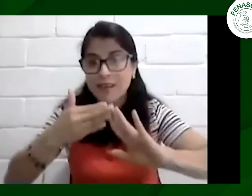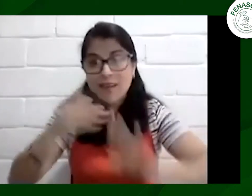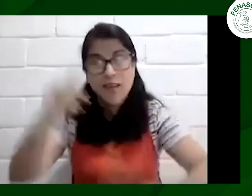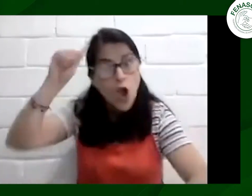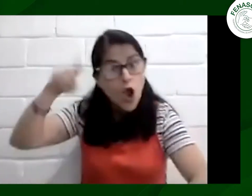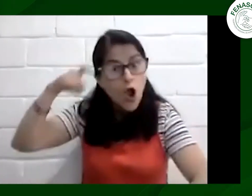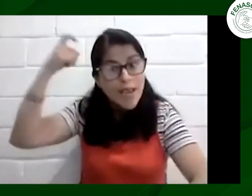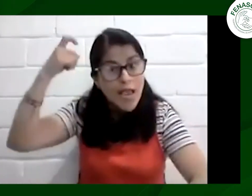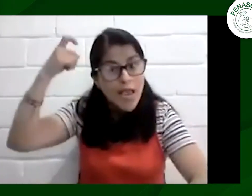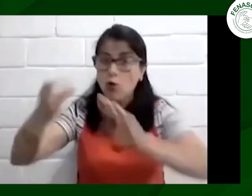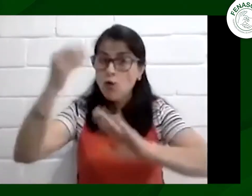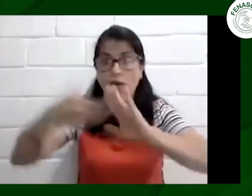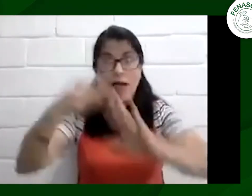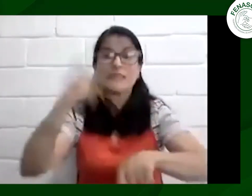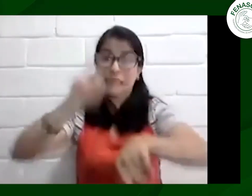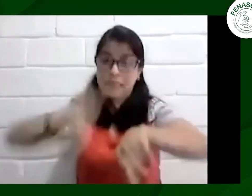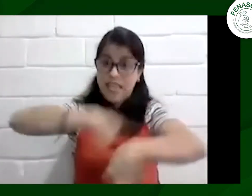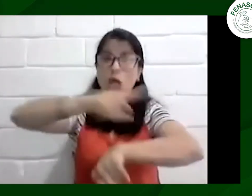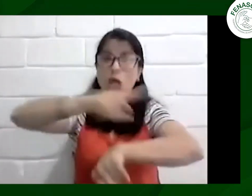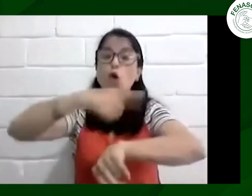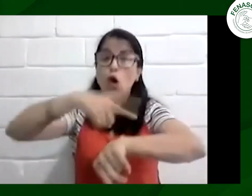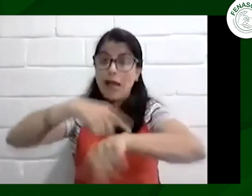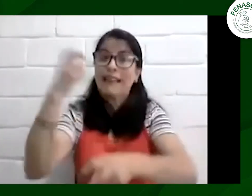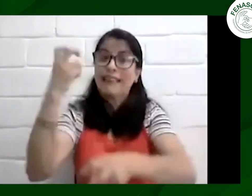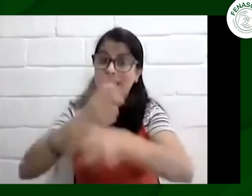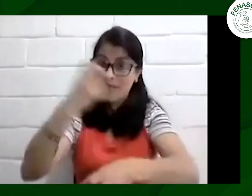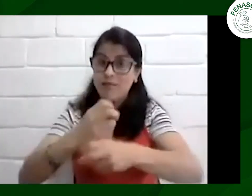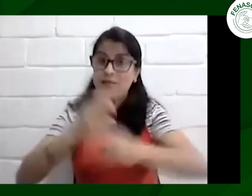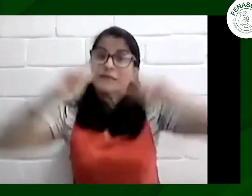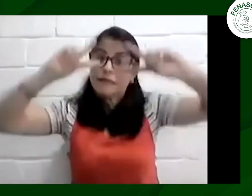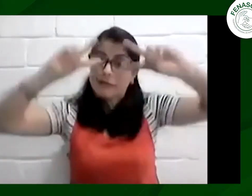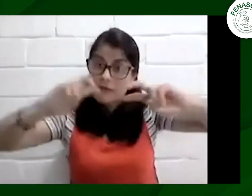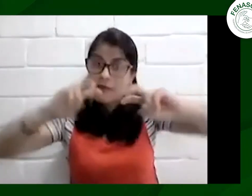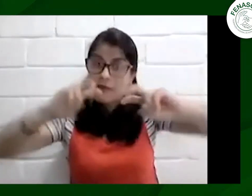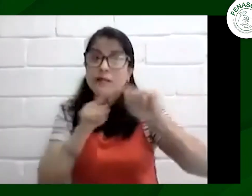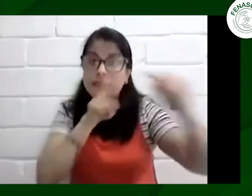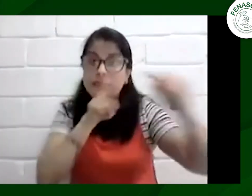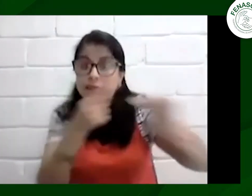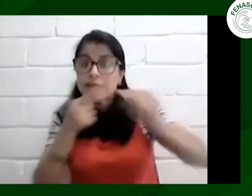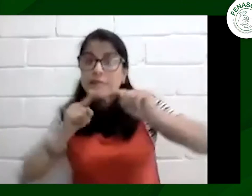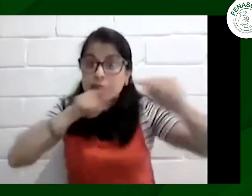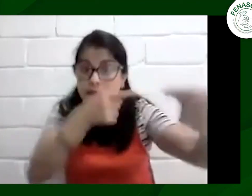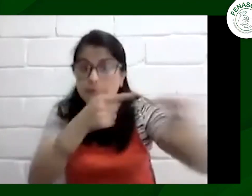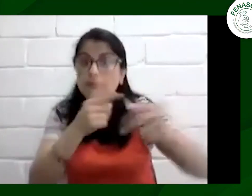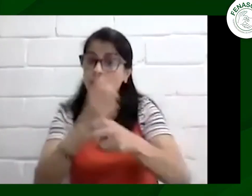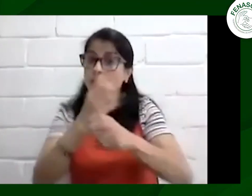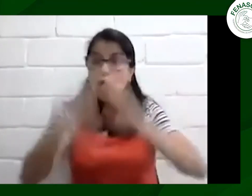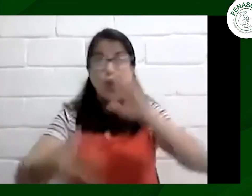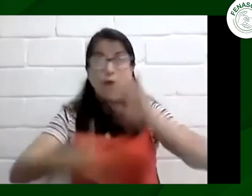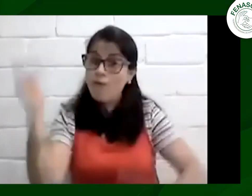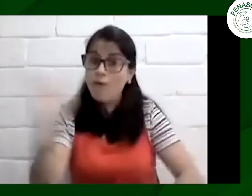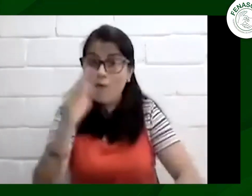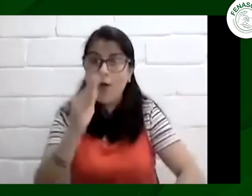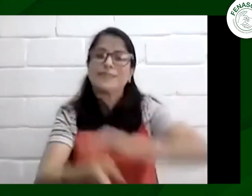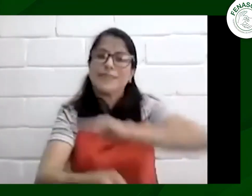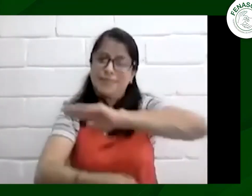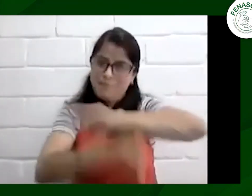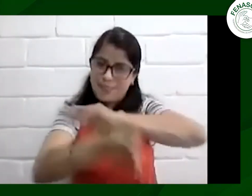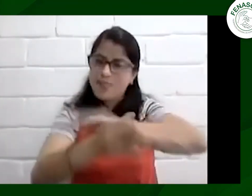comunidad sorda nacional entienda que llegar a acuerdos con el gobierno no es fácil y no son respuestas inmediatas son cosas que